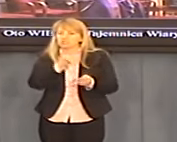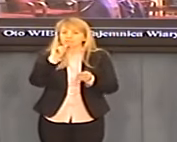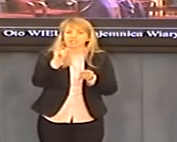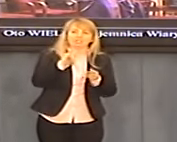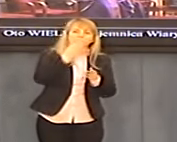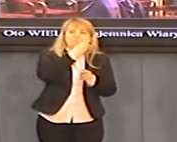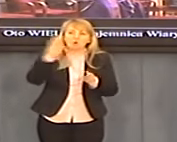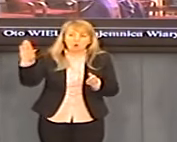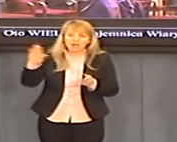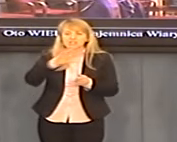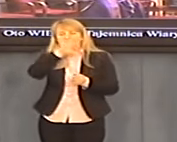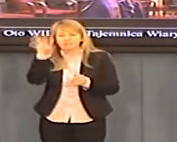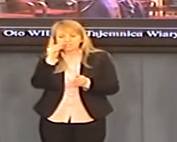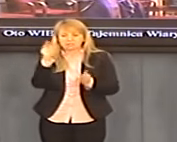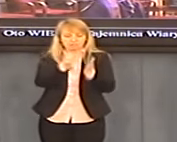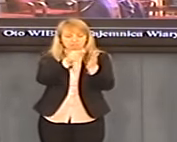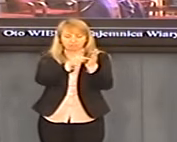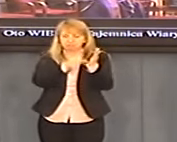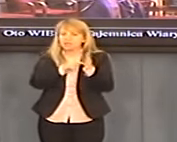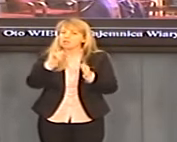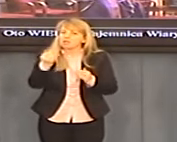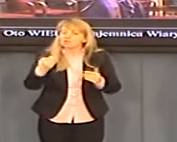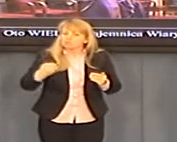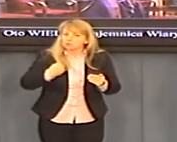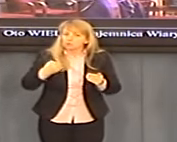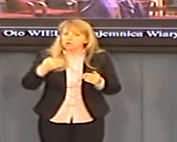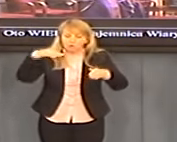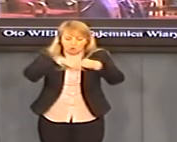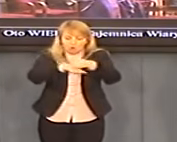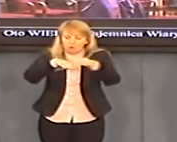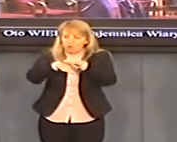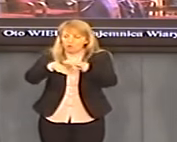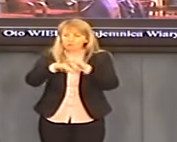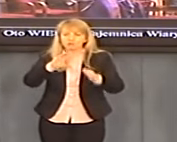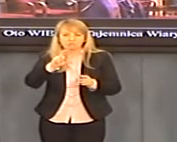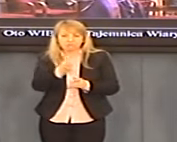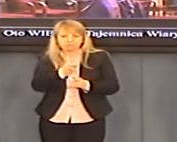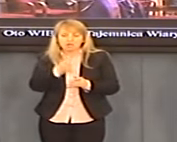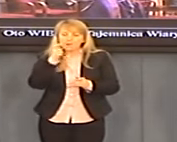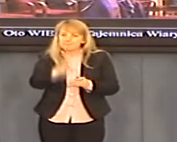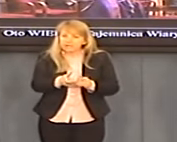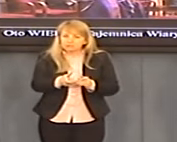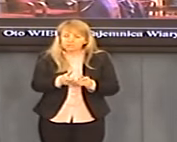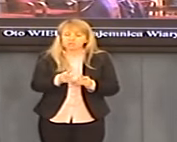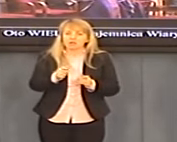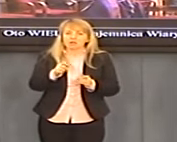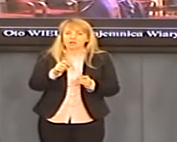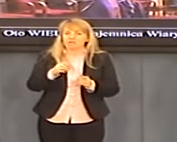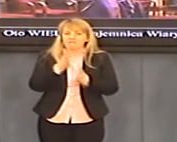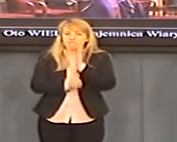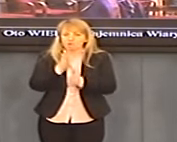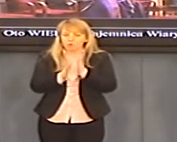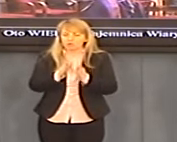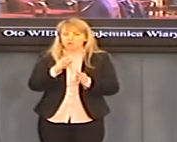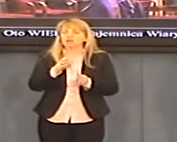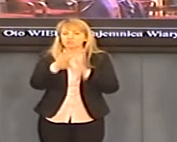światowej, m.in. przez organizację Odessa, za pośrednictwem których esesmani,